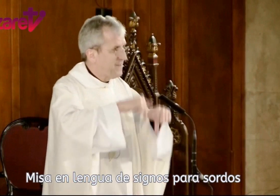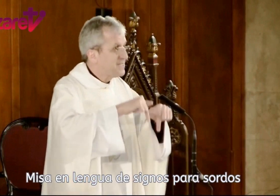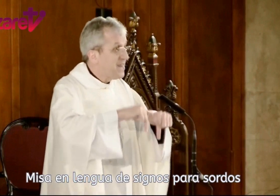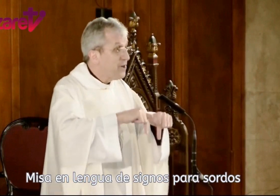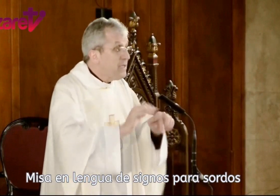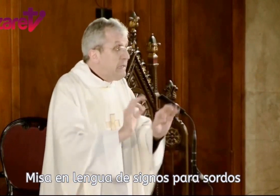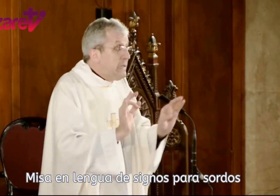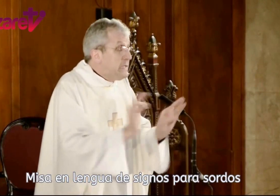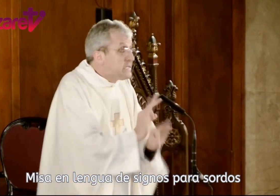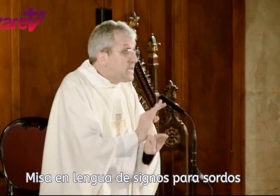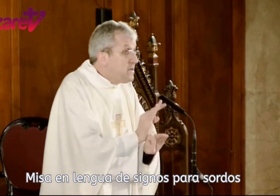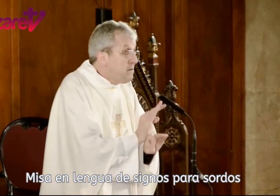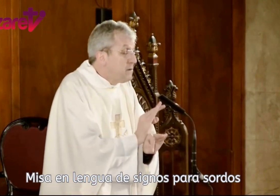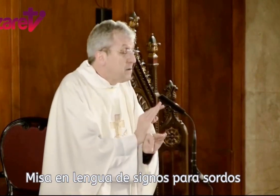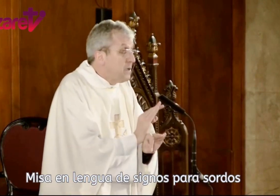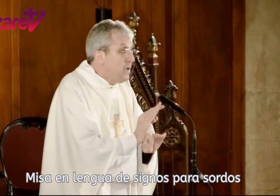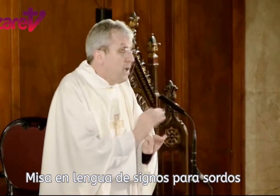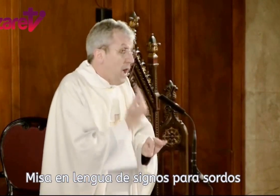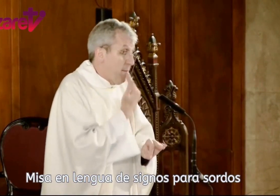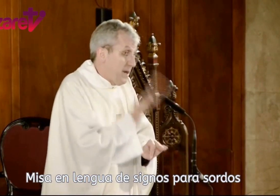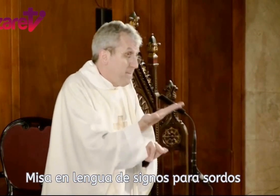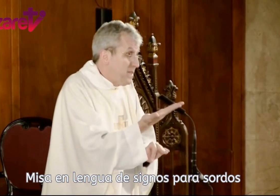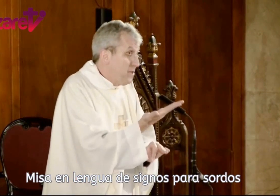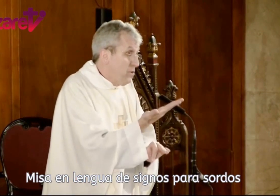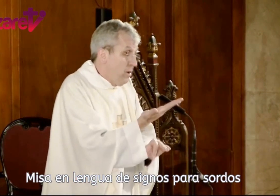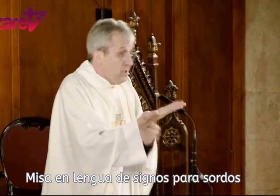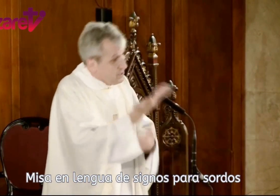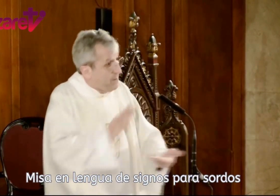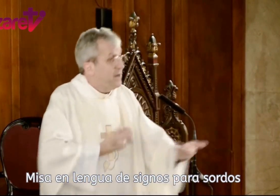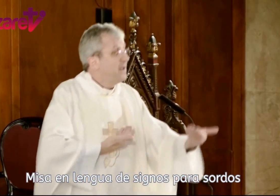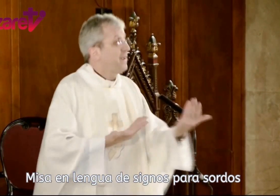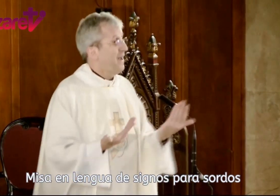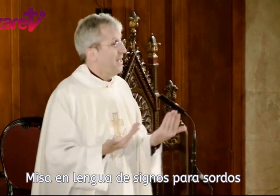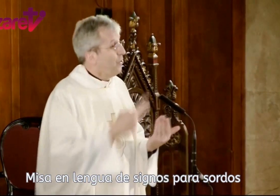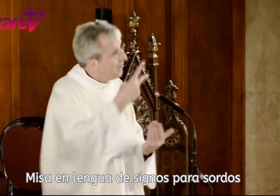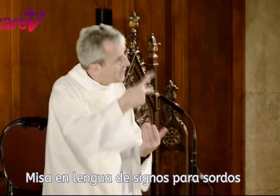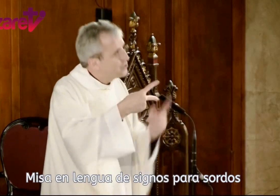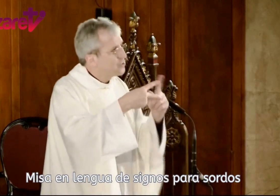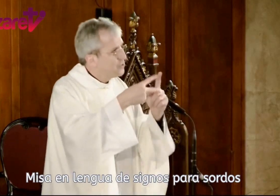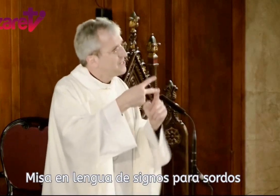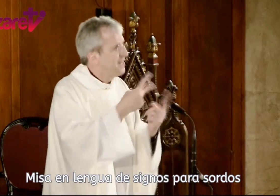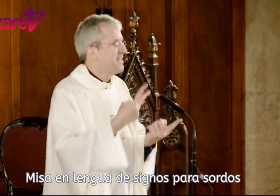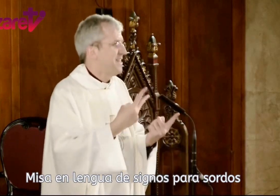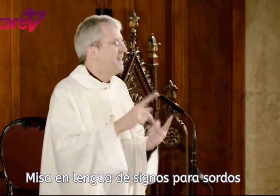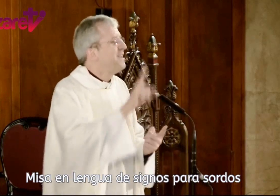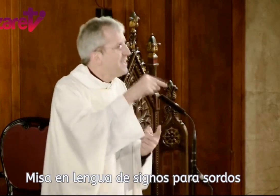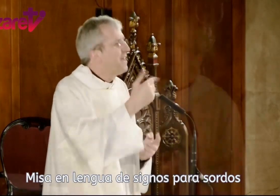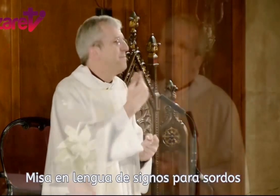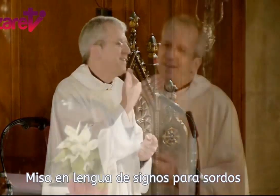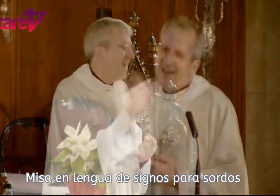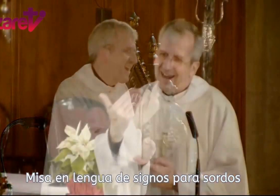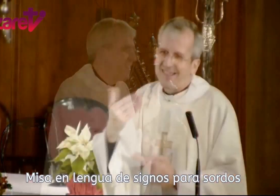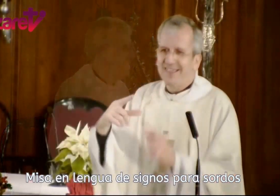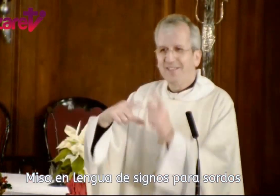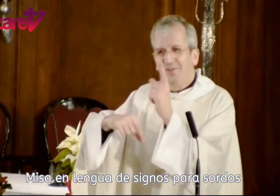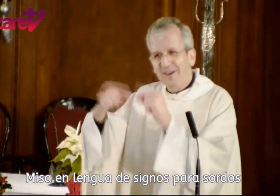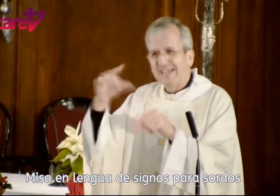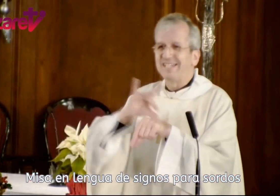fiesta de hoy sin haberle pedido y haberle regalado. Las dos cosas tienen que estar y también agradeciendo las